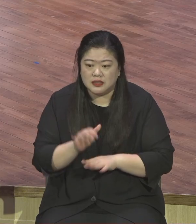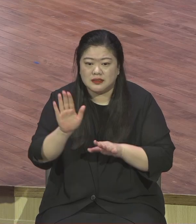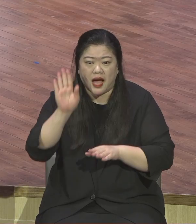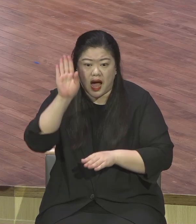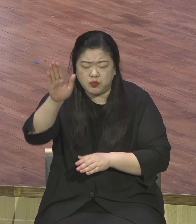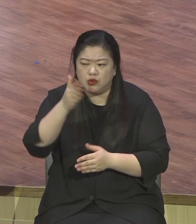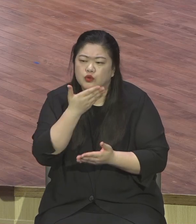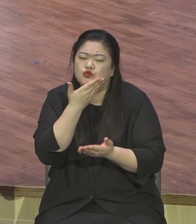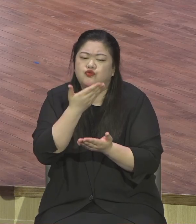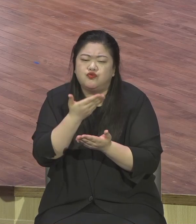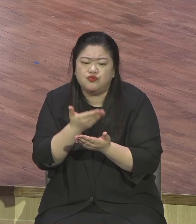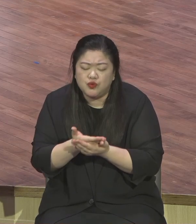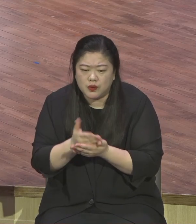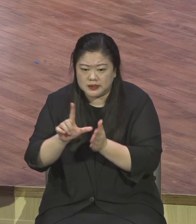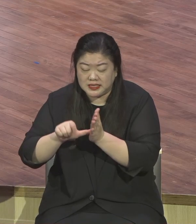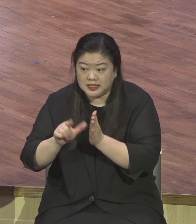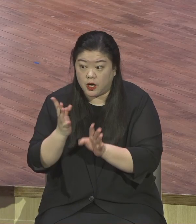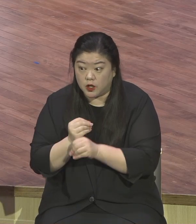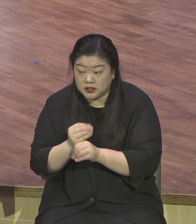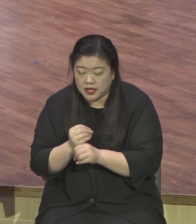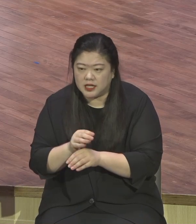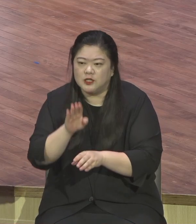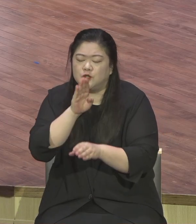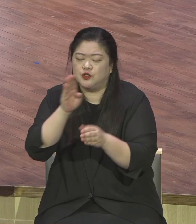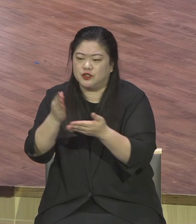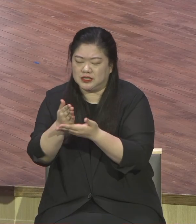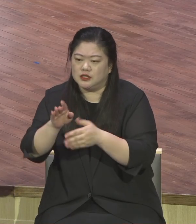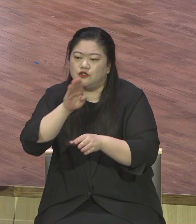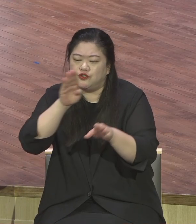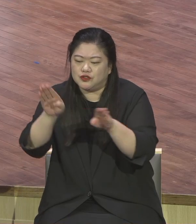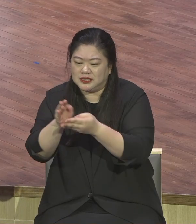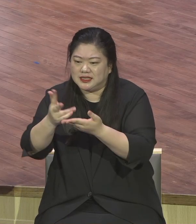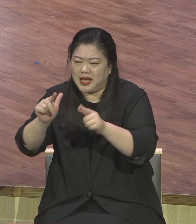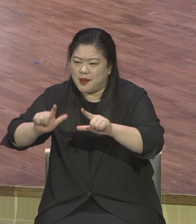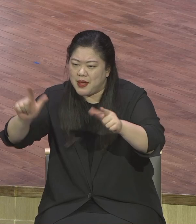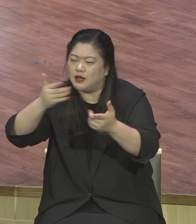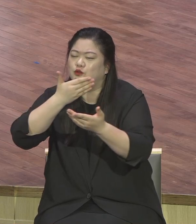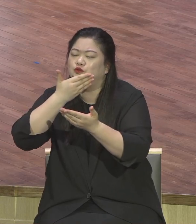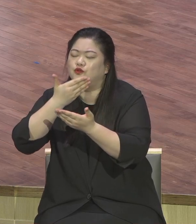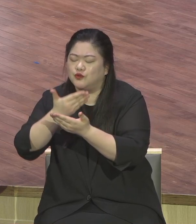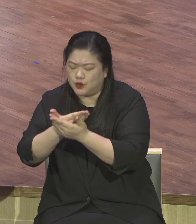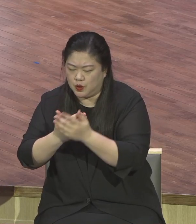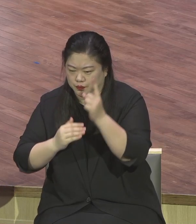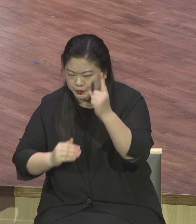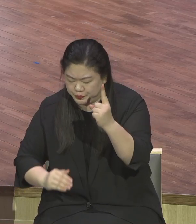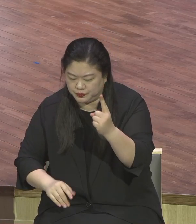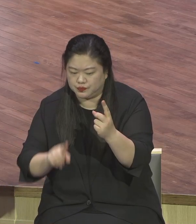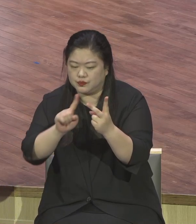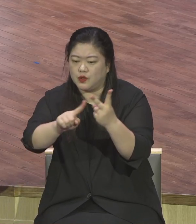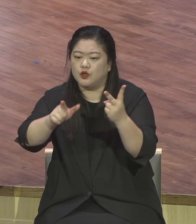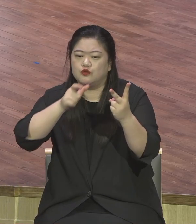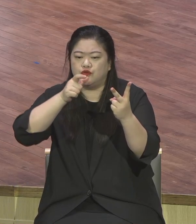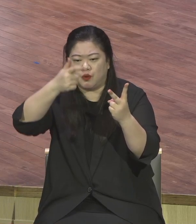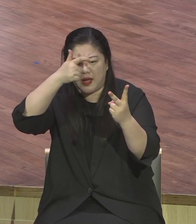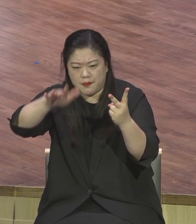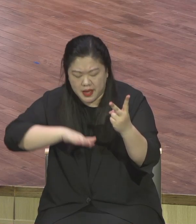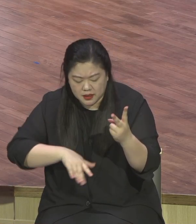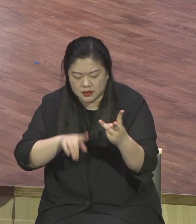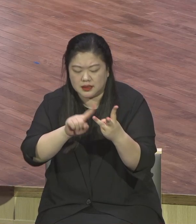시간만 기다려 예배 빠지면 안 돼 예배 주일뿐만 아니라 수요일 금요일 심지어 여러분이 시간대로 새벽기도 하나